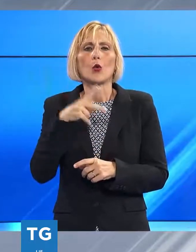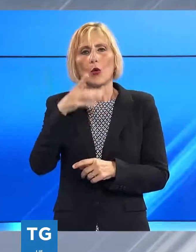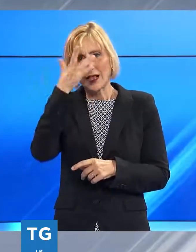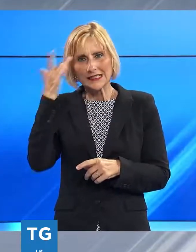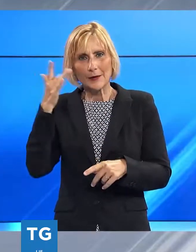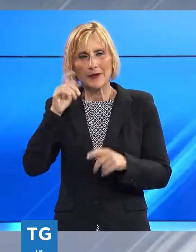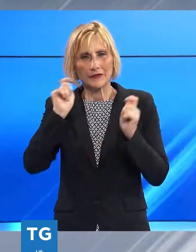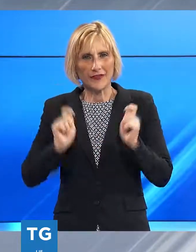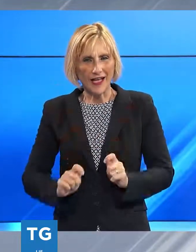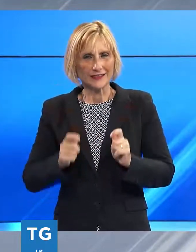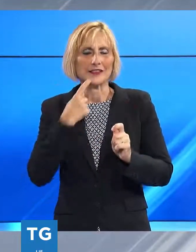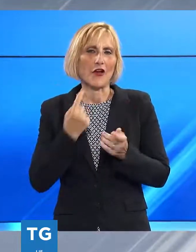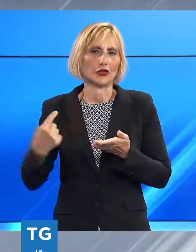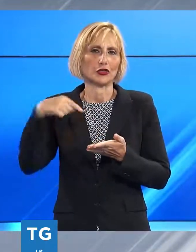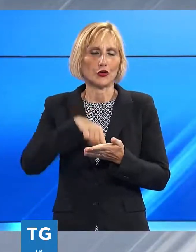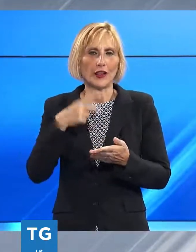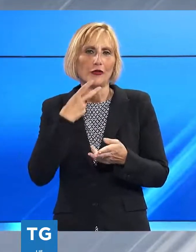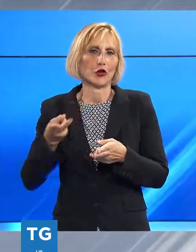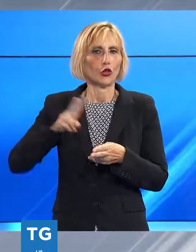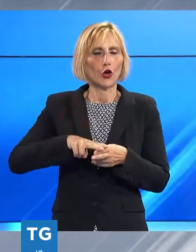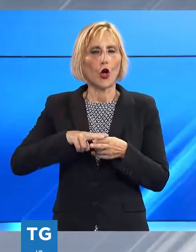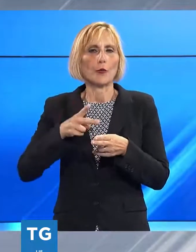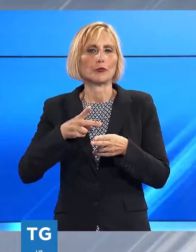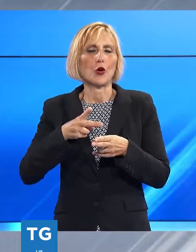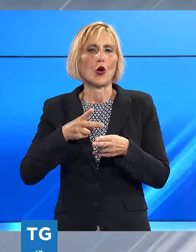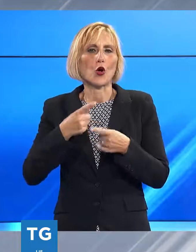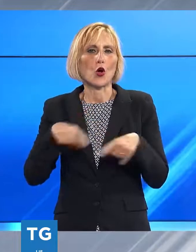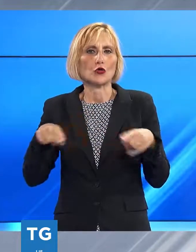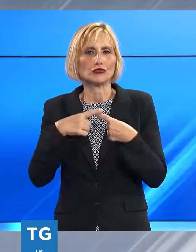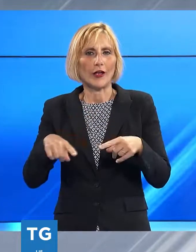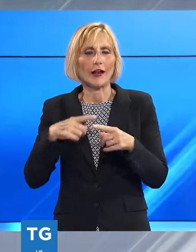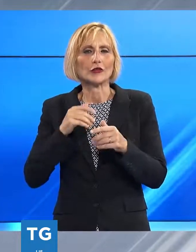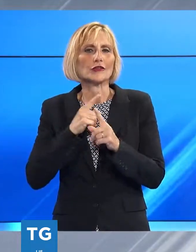con un doppio evento, un doppio concerto, tutto da seguire.